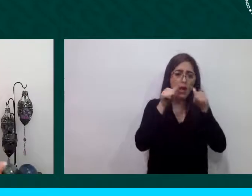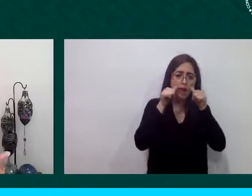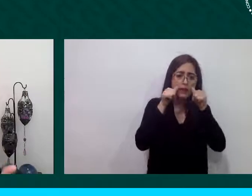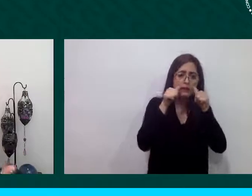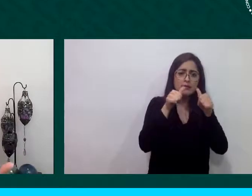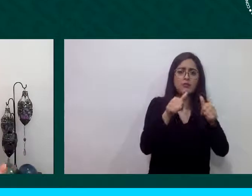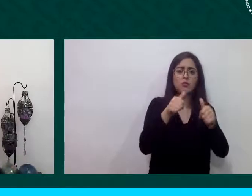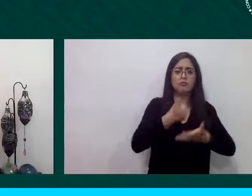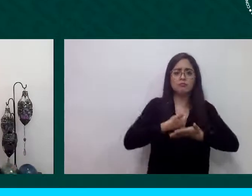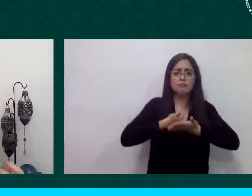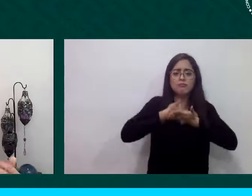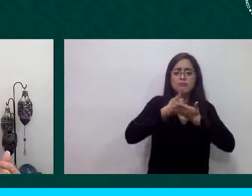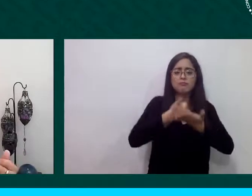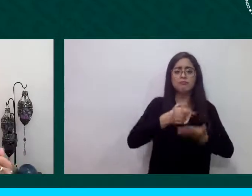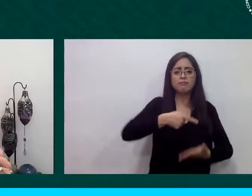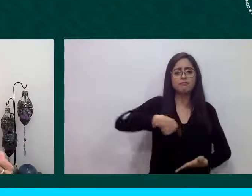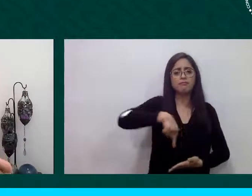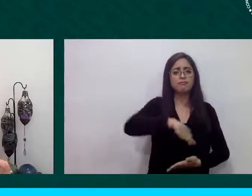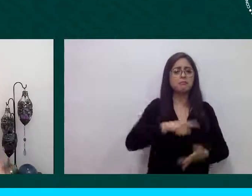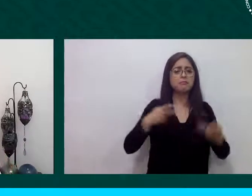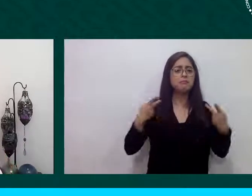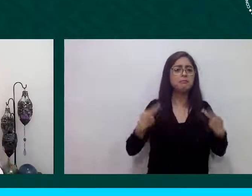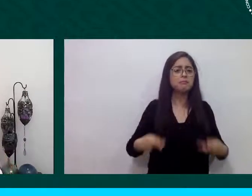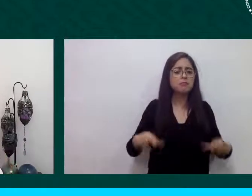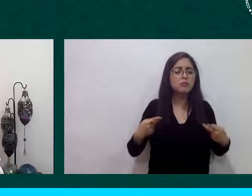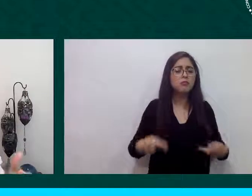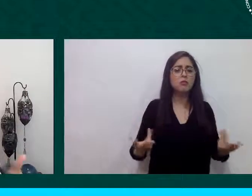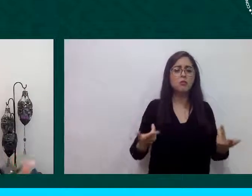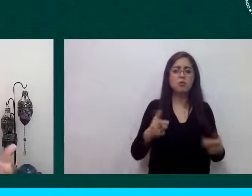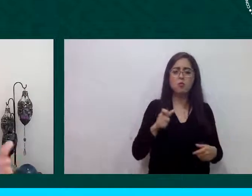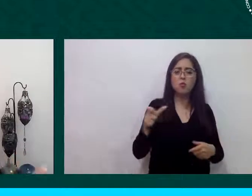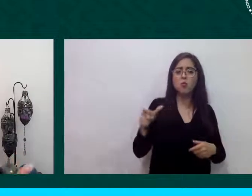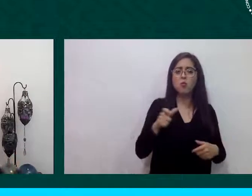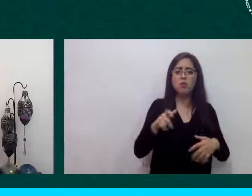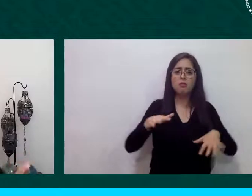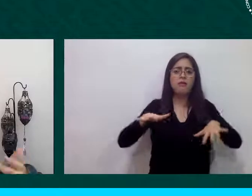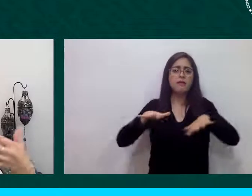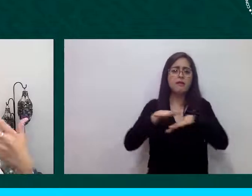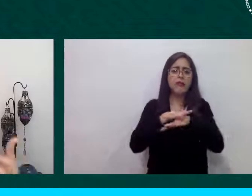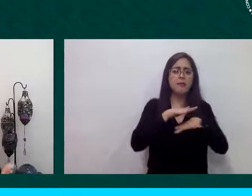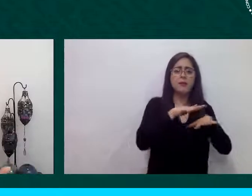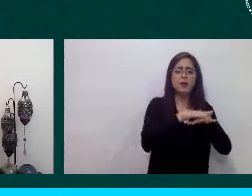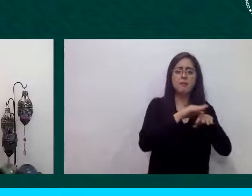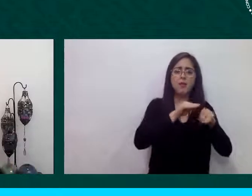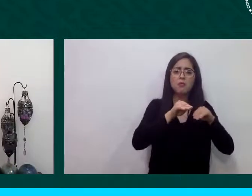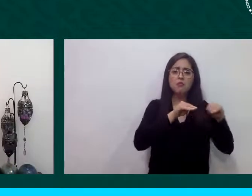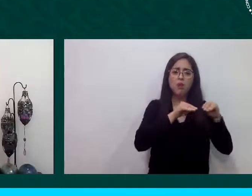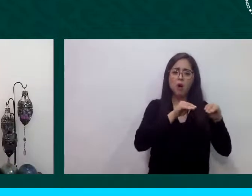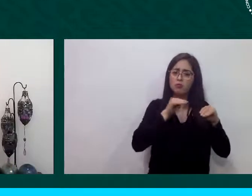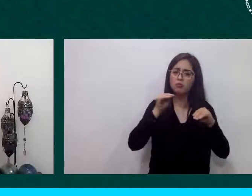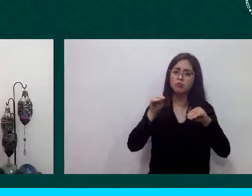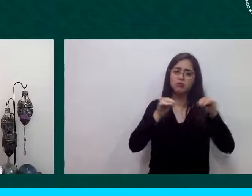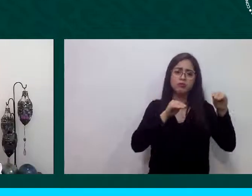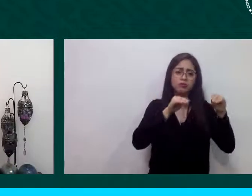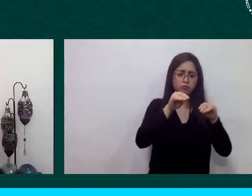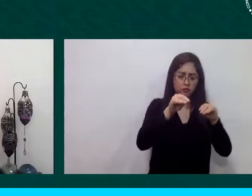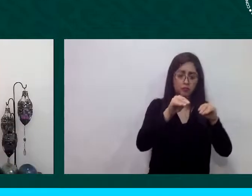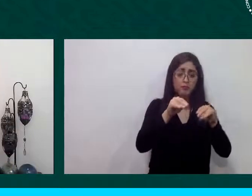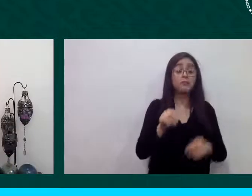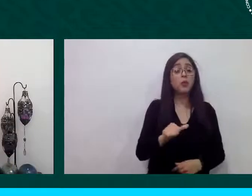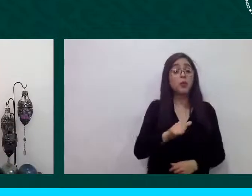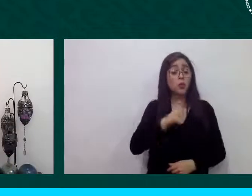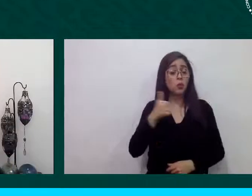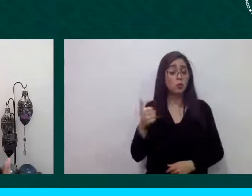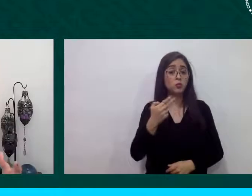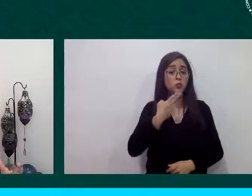en movilidad obviamente con el uso de estos medios electrónicos el uso de un medio común como